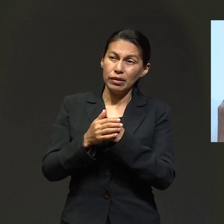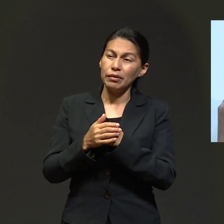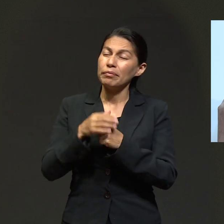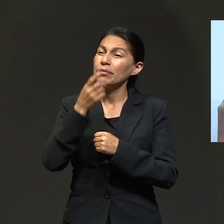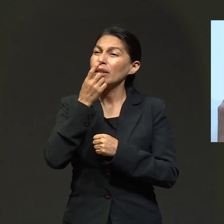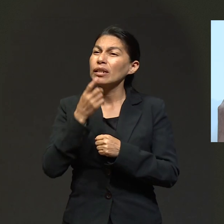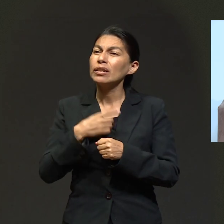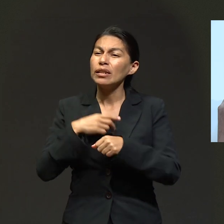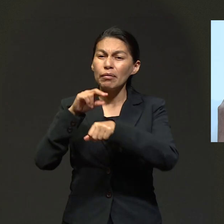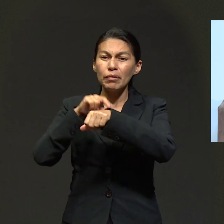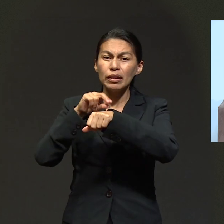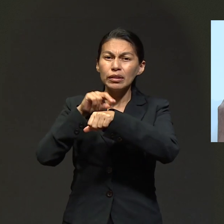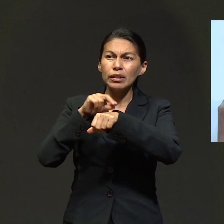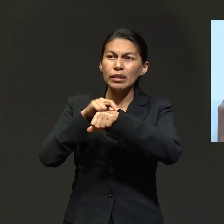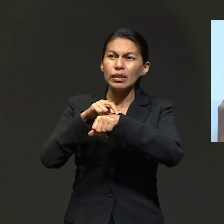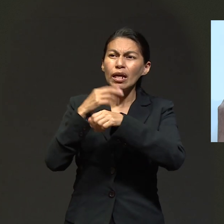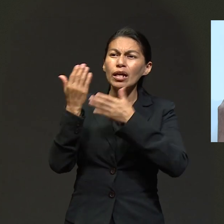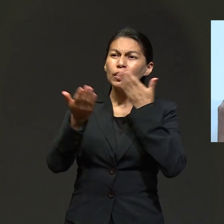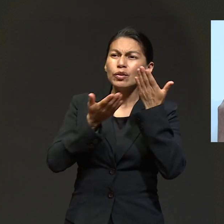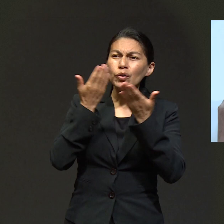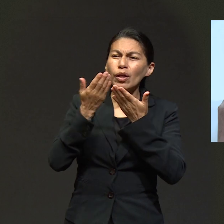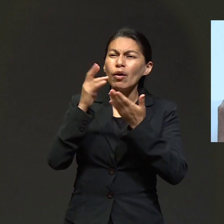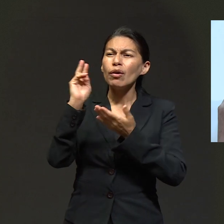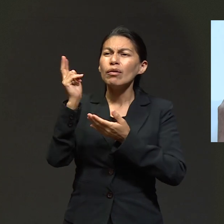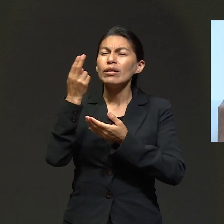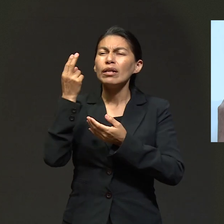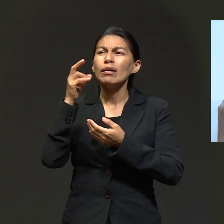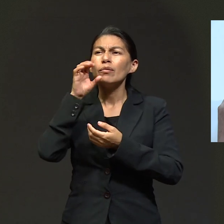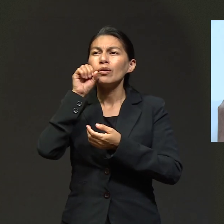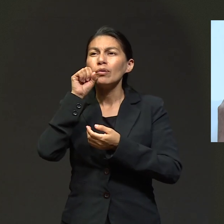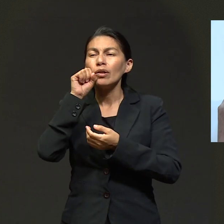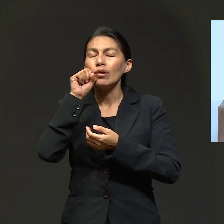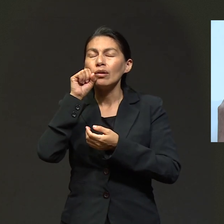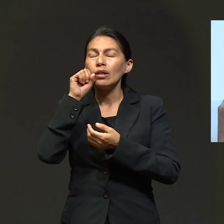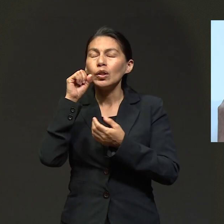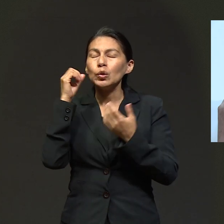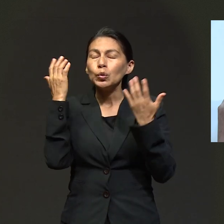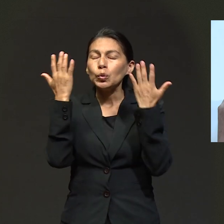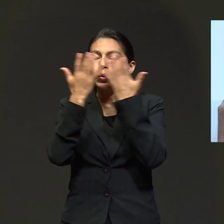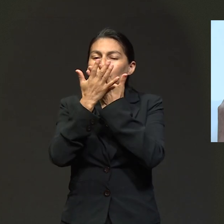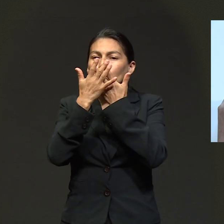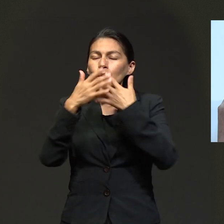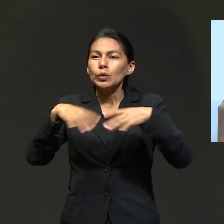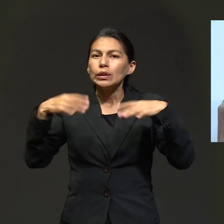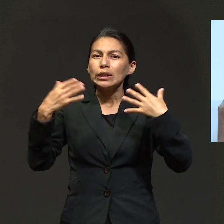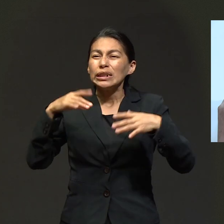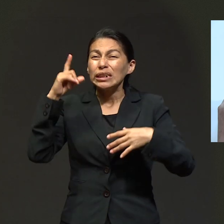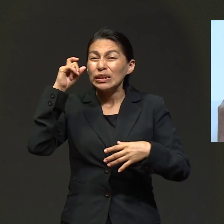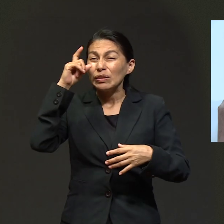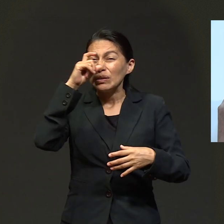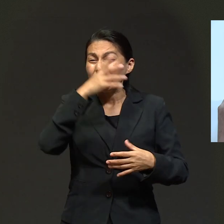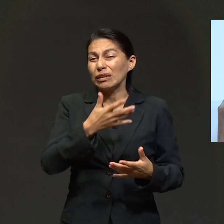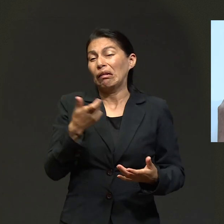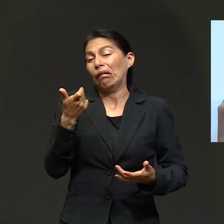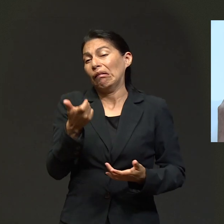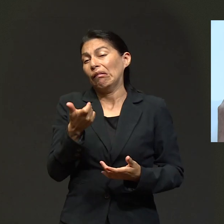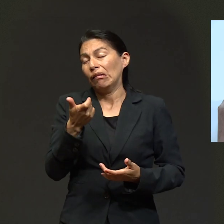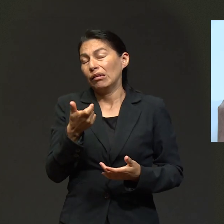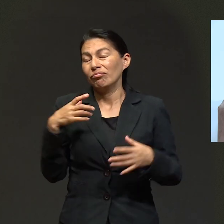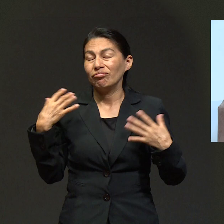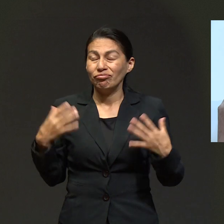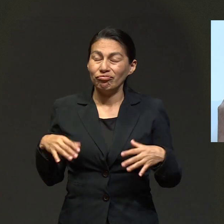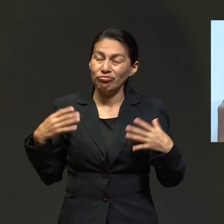me dice que quería estudiar desde, medicina en la Universidad de Montemorelos. A nosotros se nos